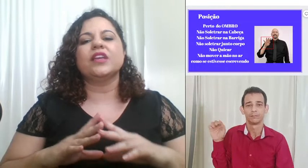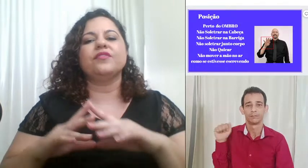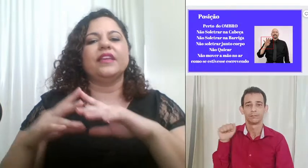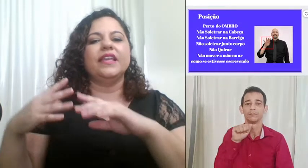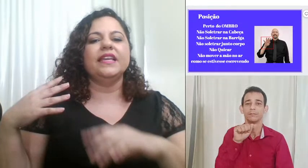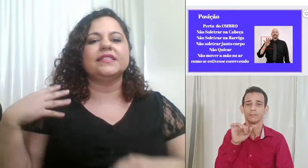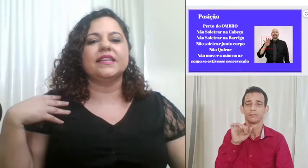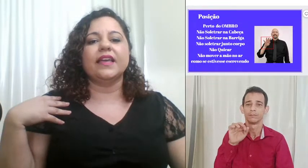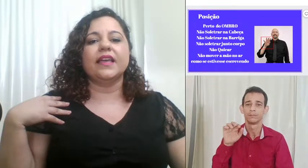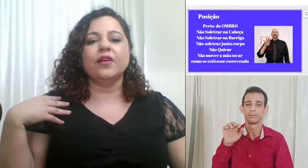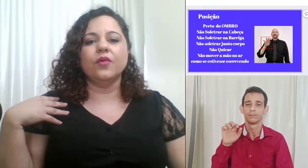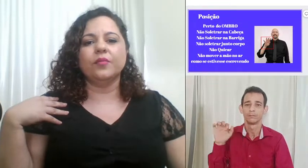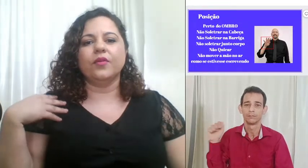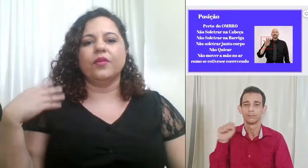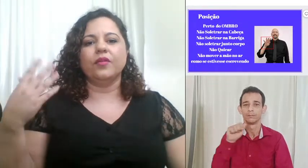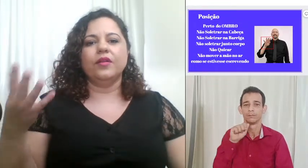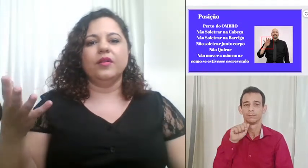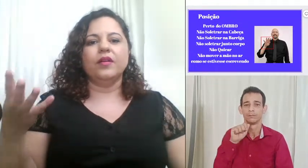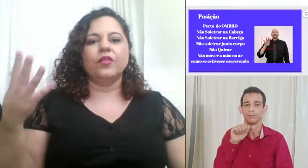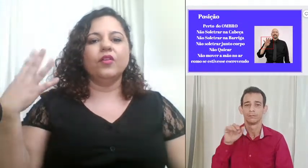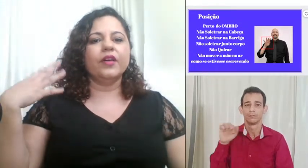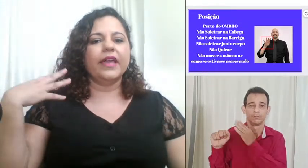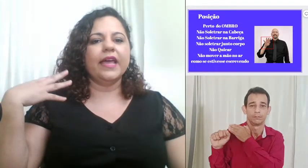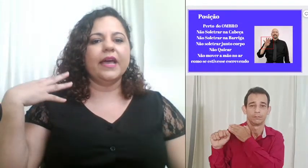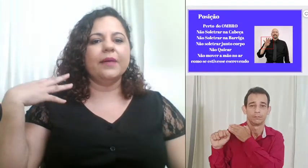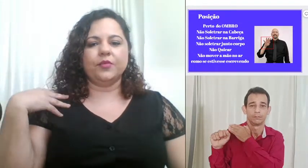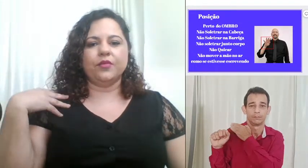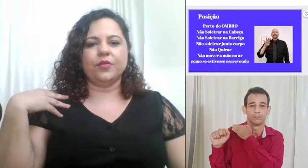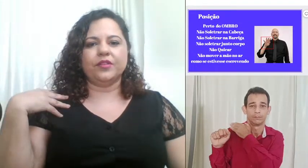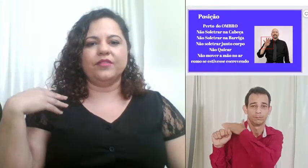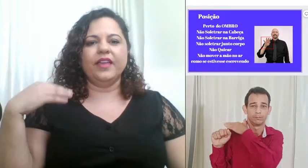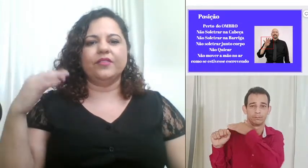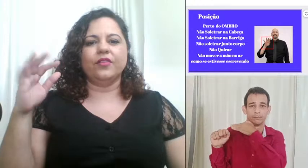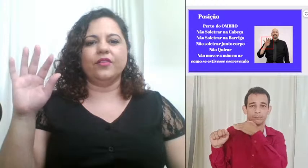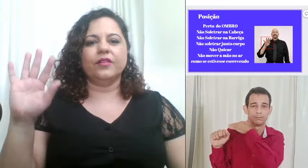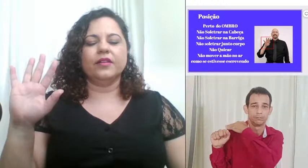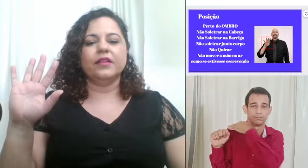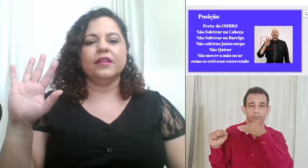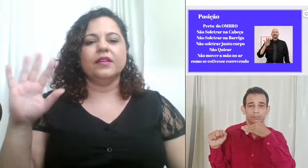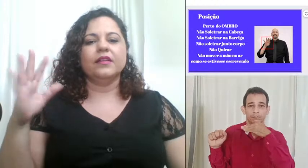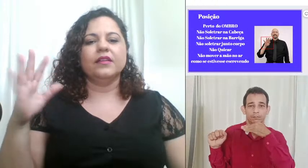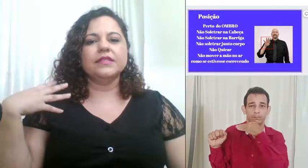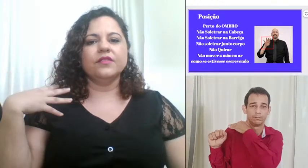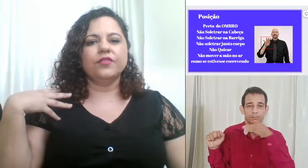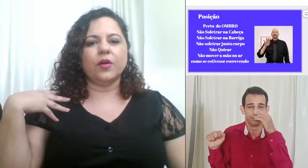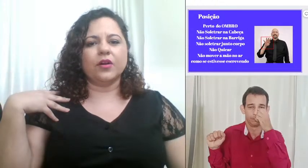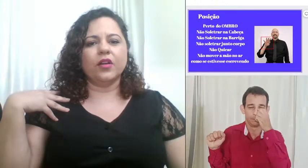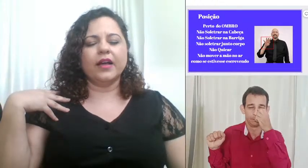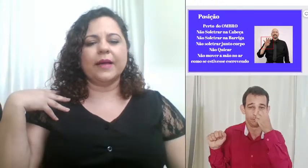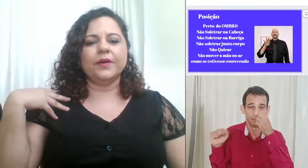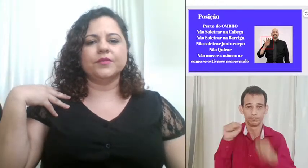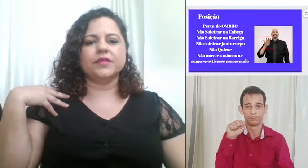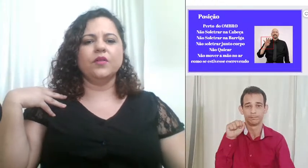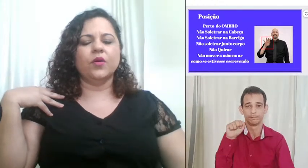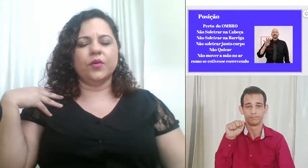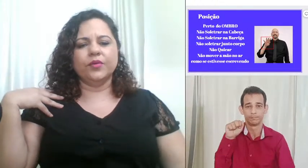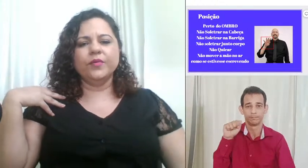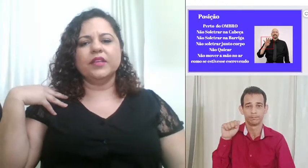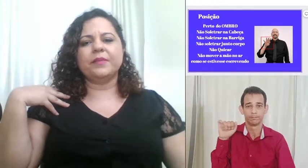referência é o ombro coloquei a mão aqui no meu ombro tá vendo dessa forma coloca a mão no seu ombro pra